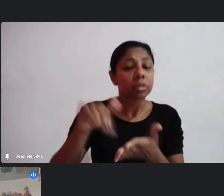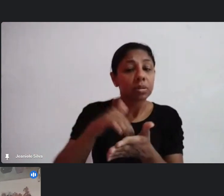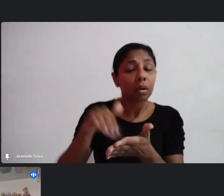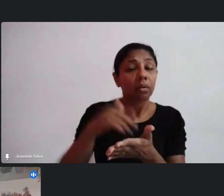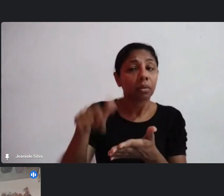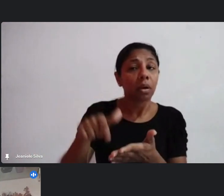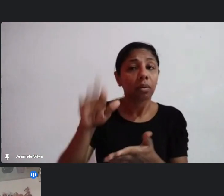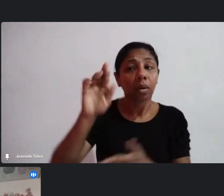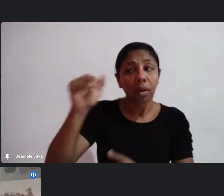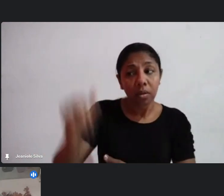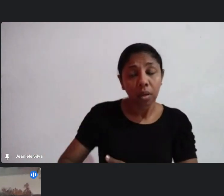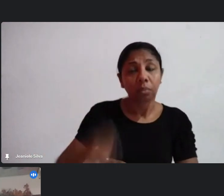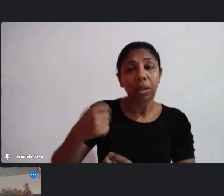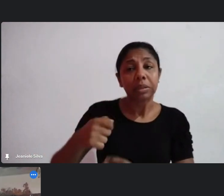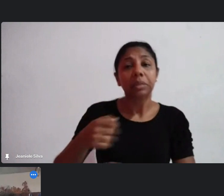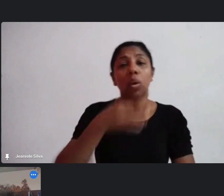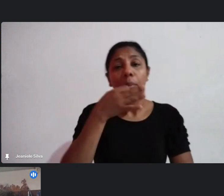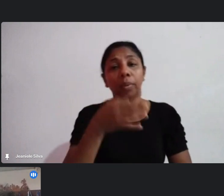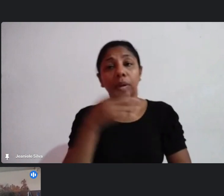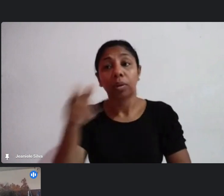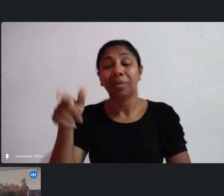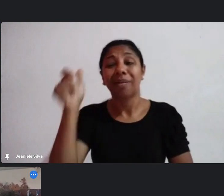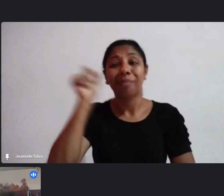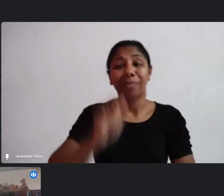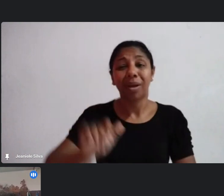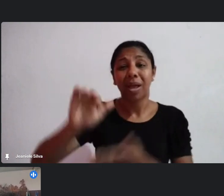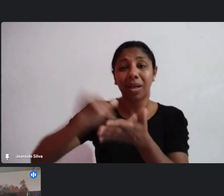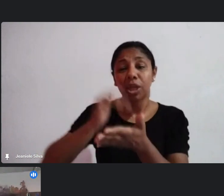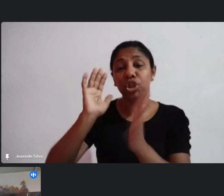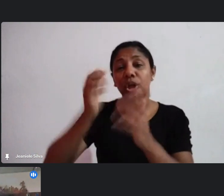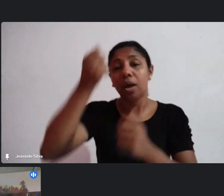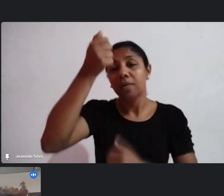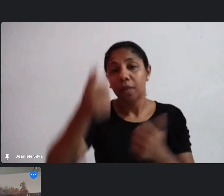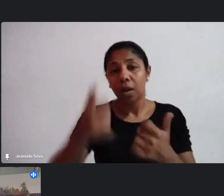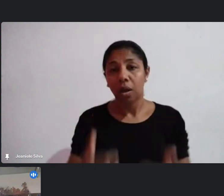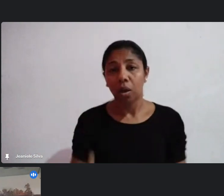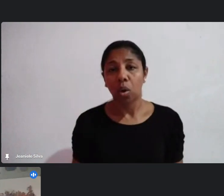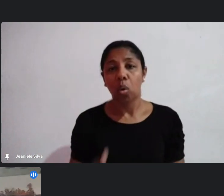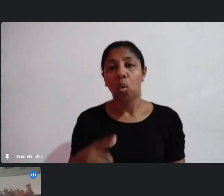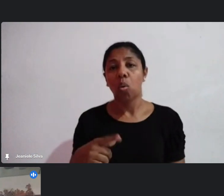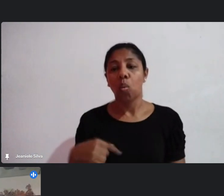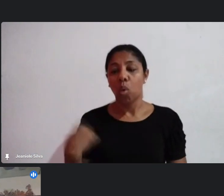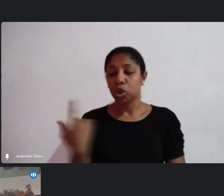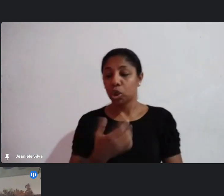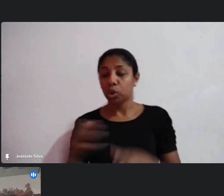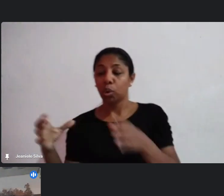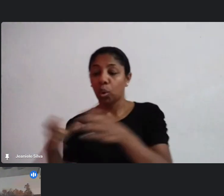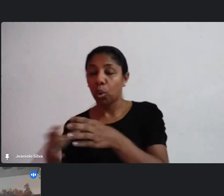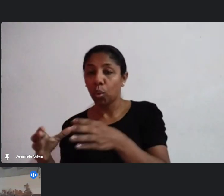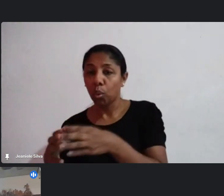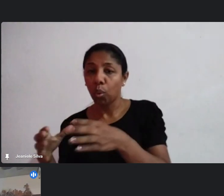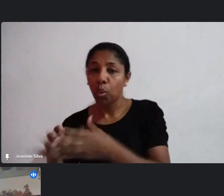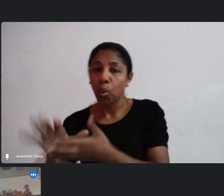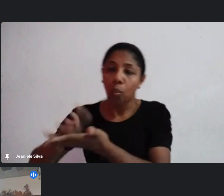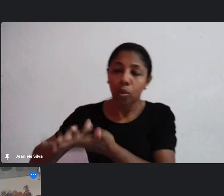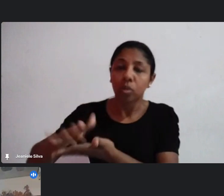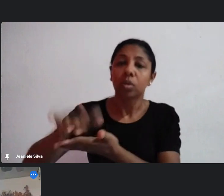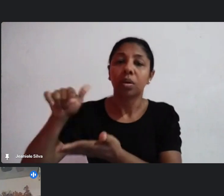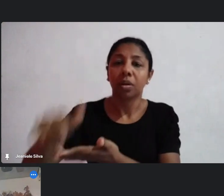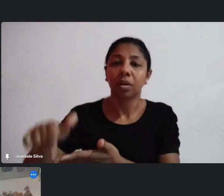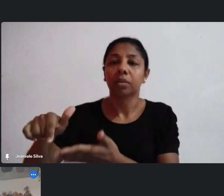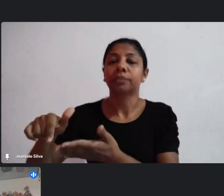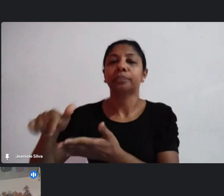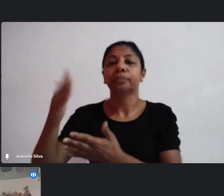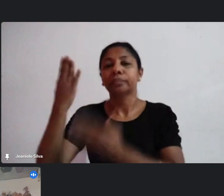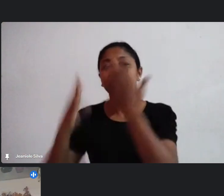assim como a secretária falou a gente vem estudando o segmento das escolas de samba aqui no estado há algum tempo desde